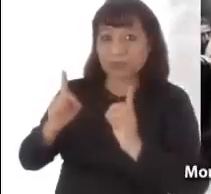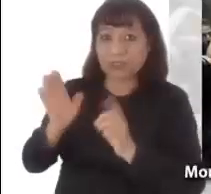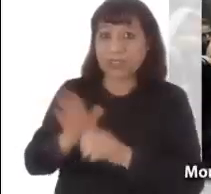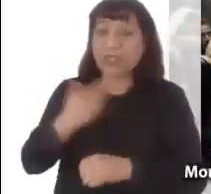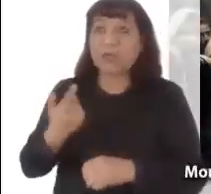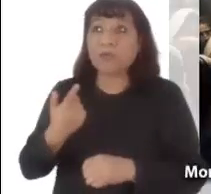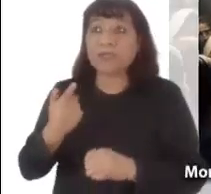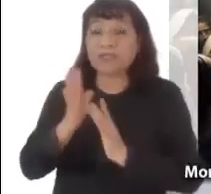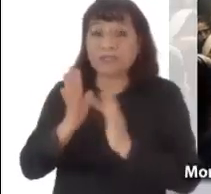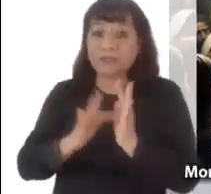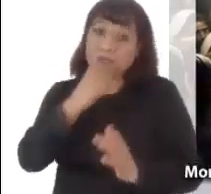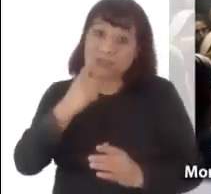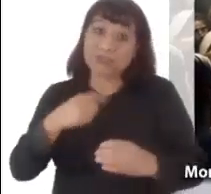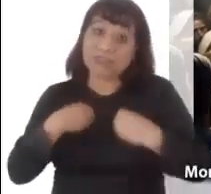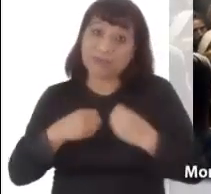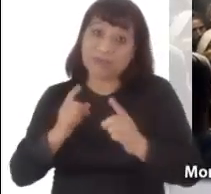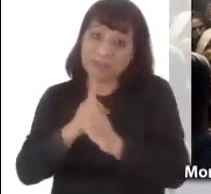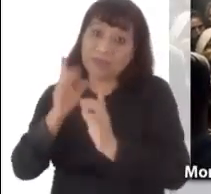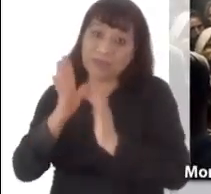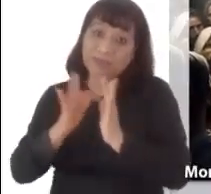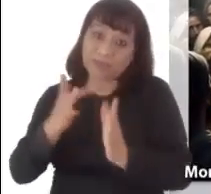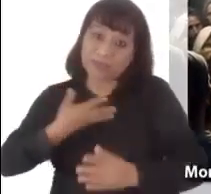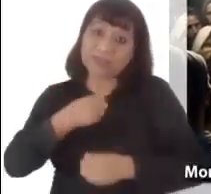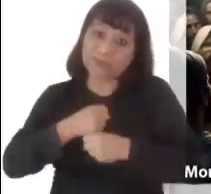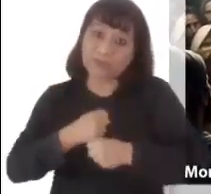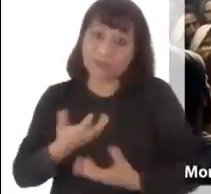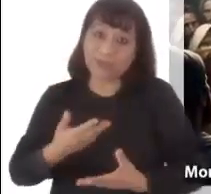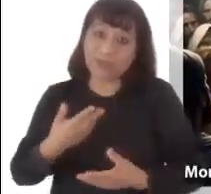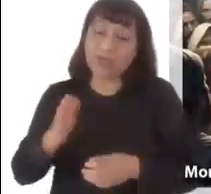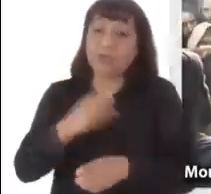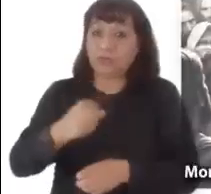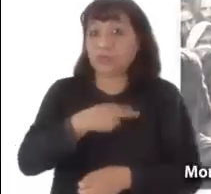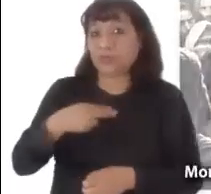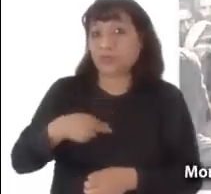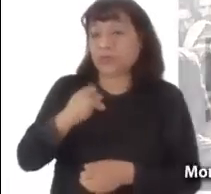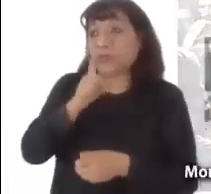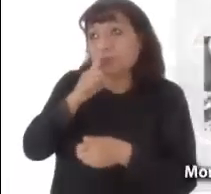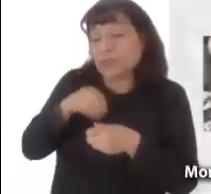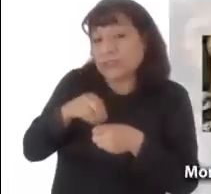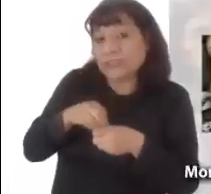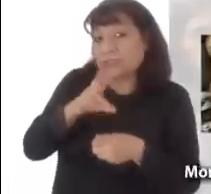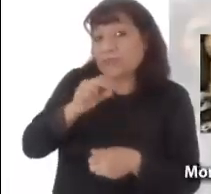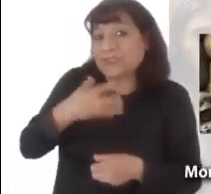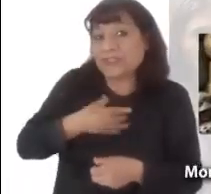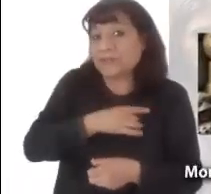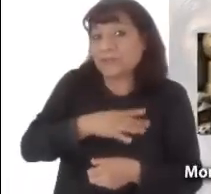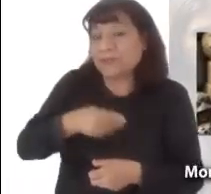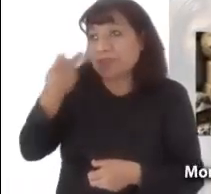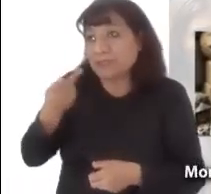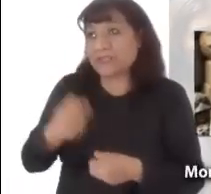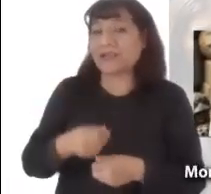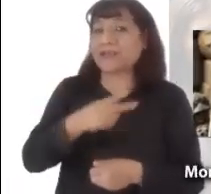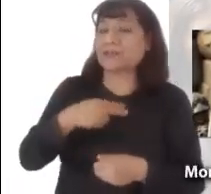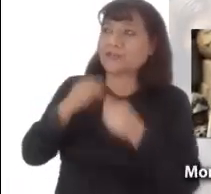anuncia sufrimientos? ¿No guardemos silencio y no temamos preguntar? ¿Escuchemos sus